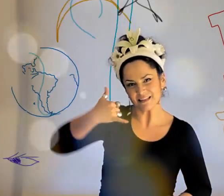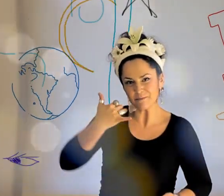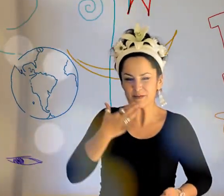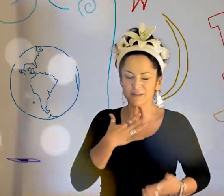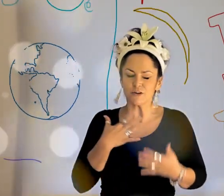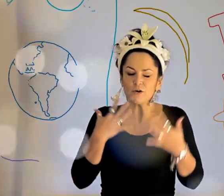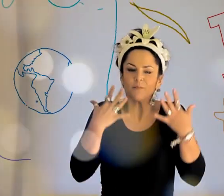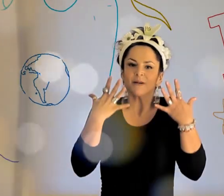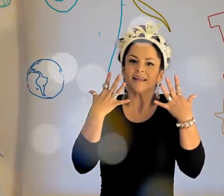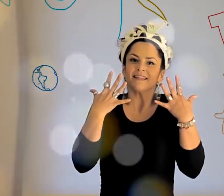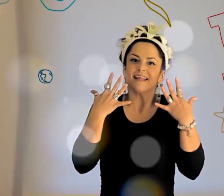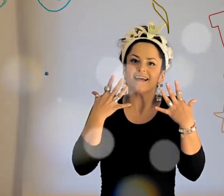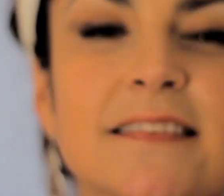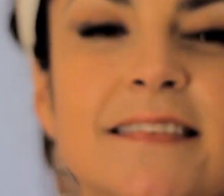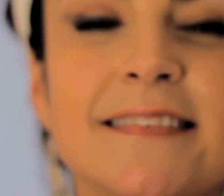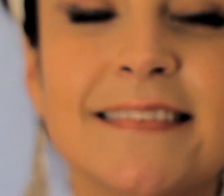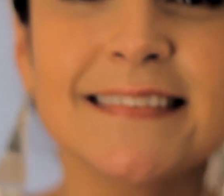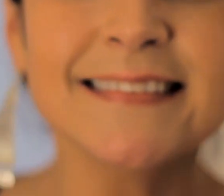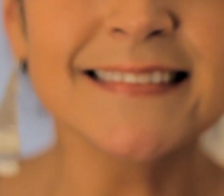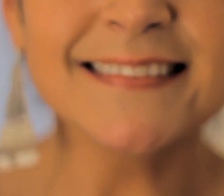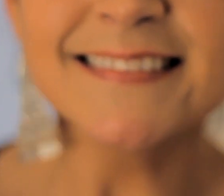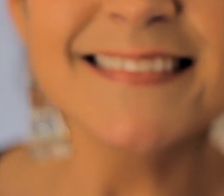y me sorprendas que te vayas de vez en